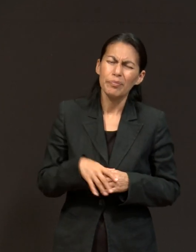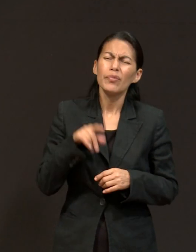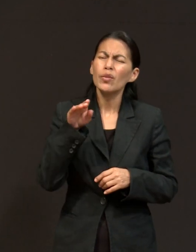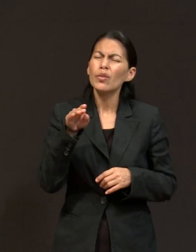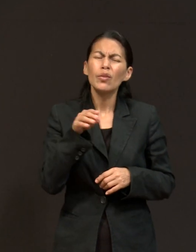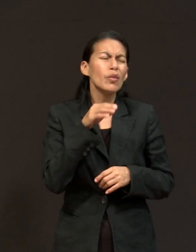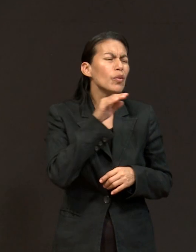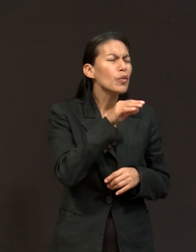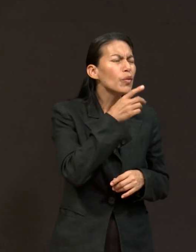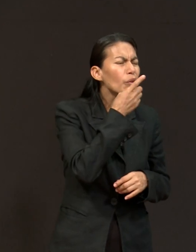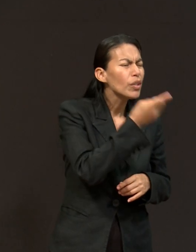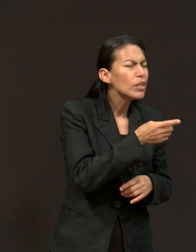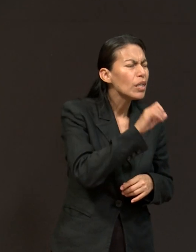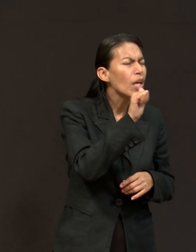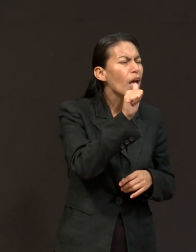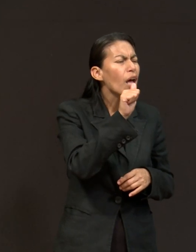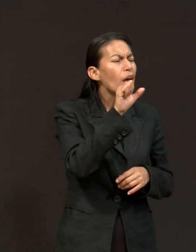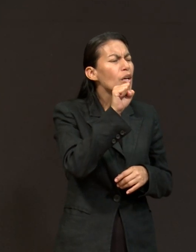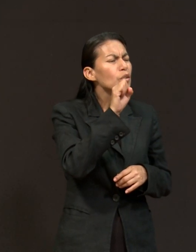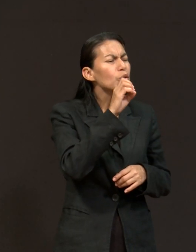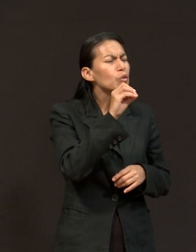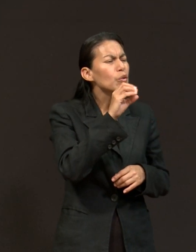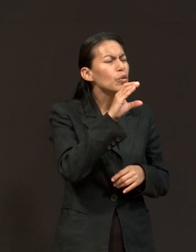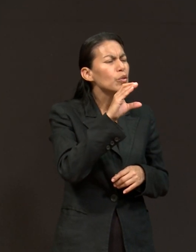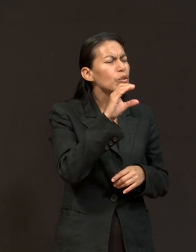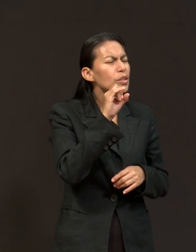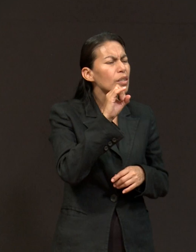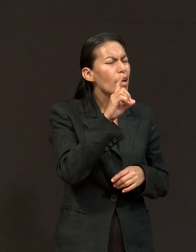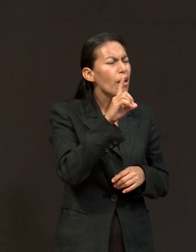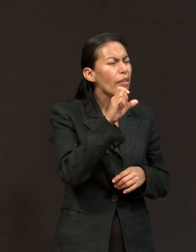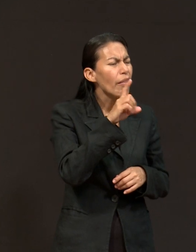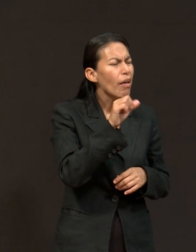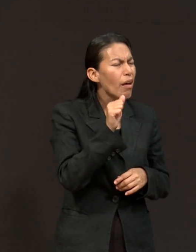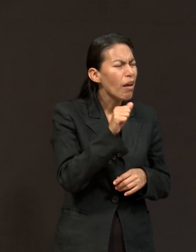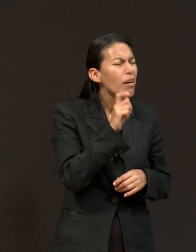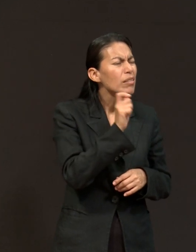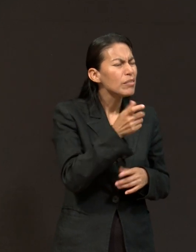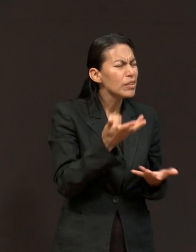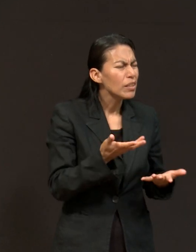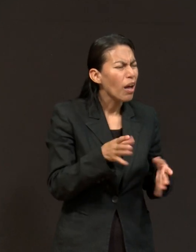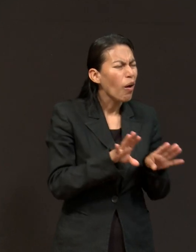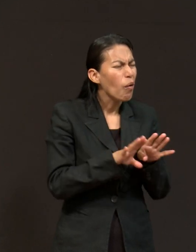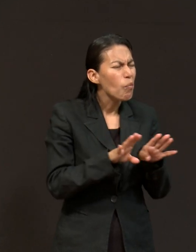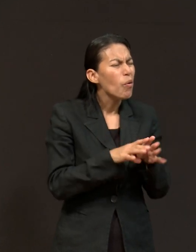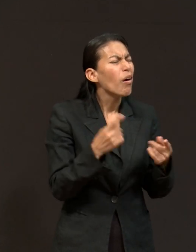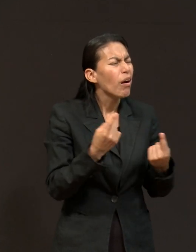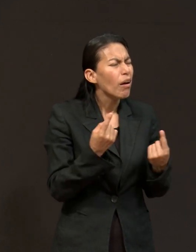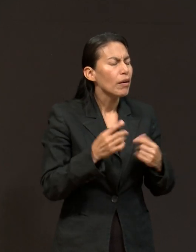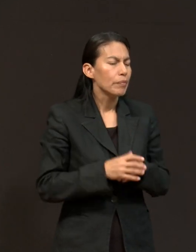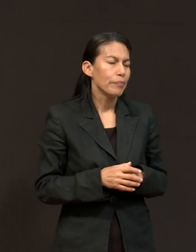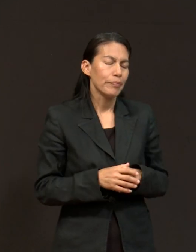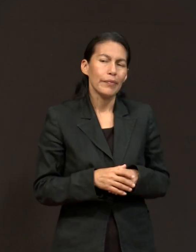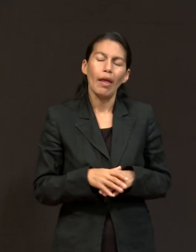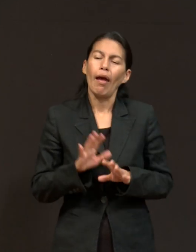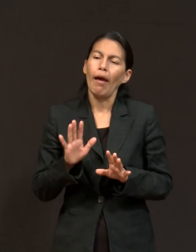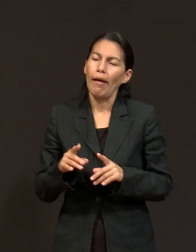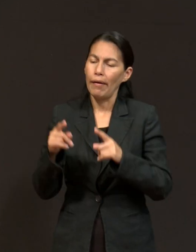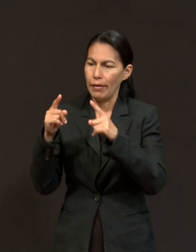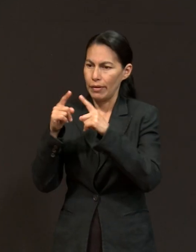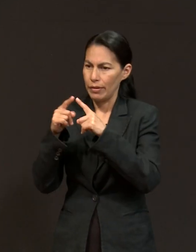tú dices asociada, ¿a qué te refieres? ¿Cuál es ese trabajo de asociada? Bueno. ¿En qué? Pues dentro de la iglesia hablamos